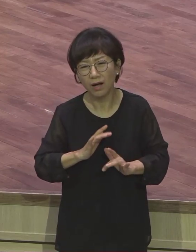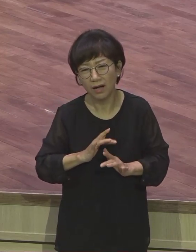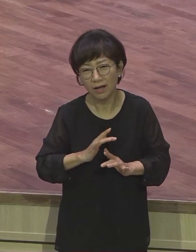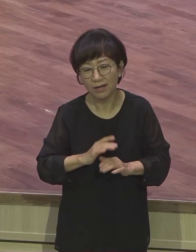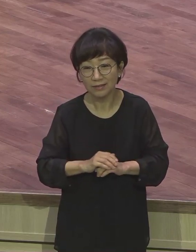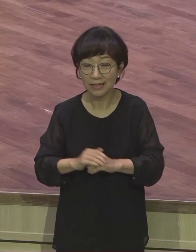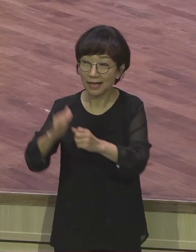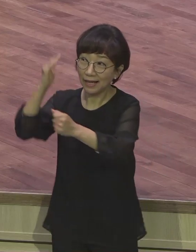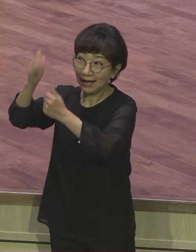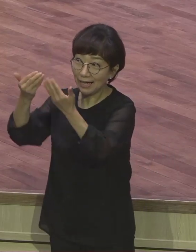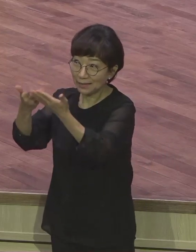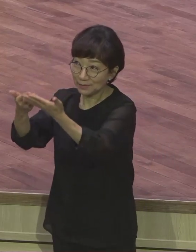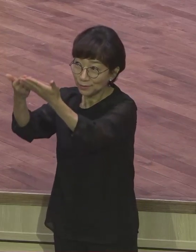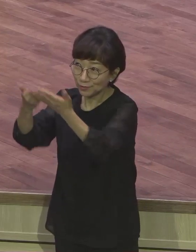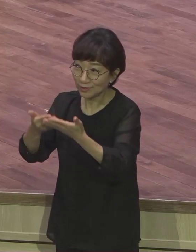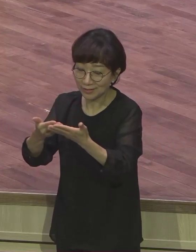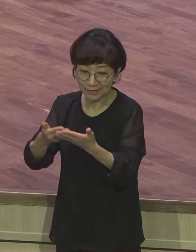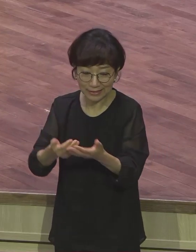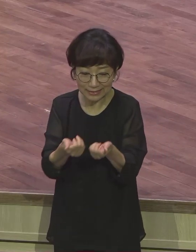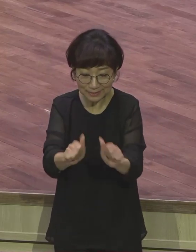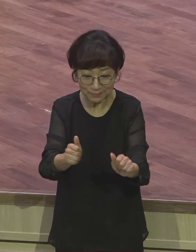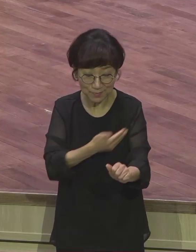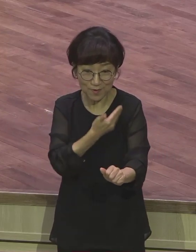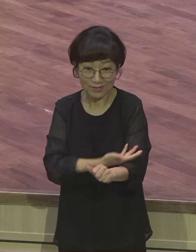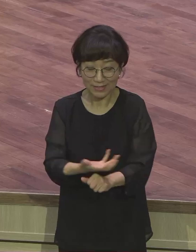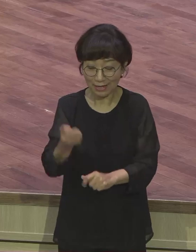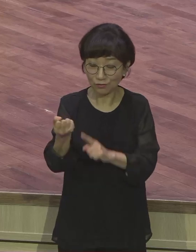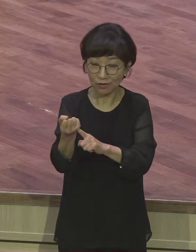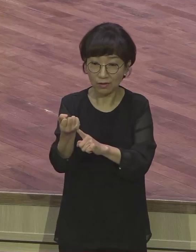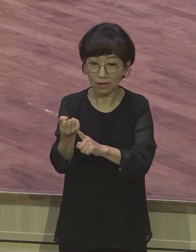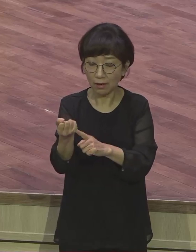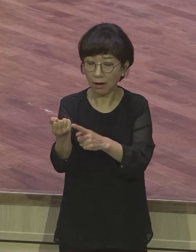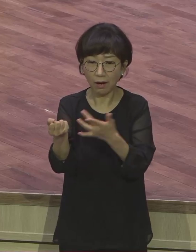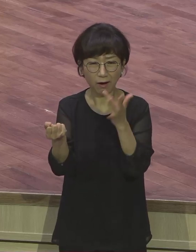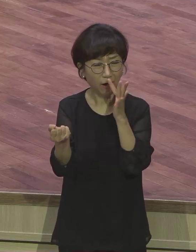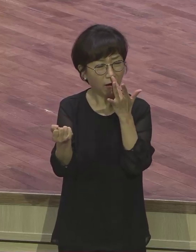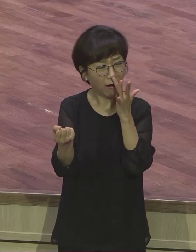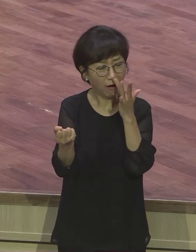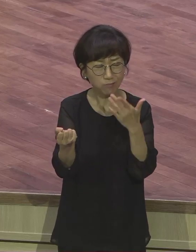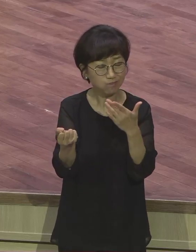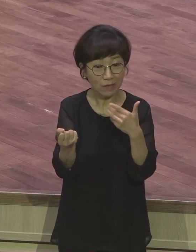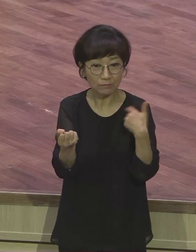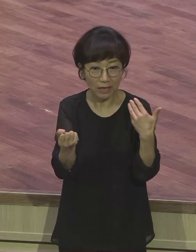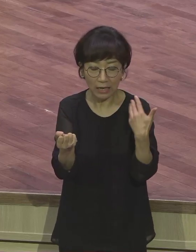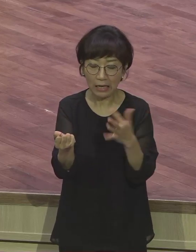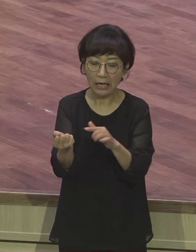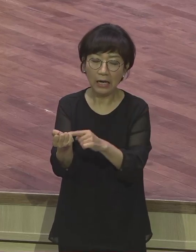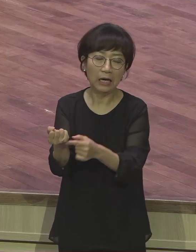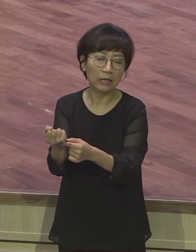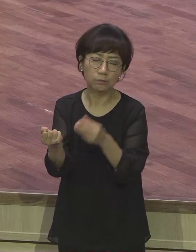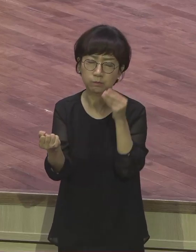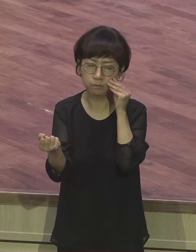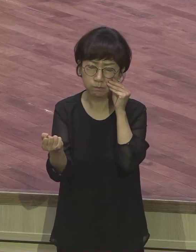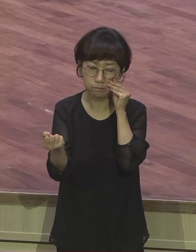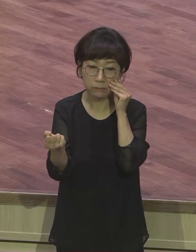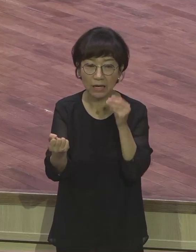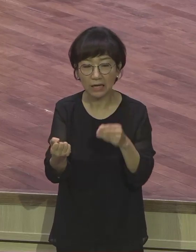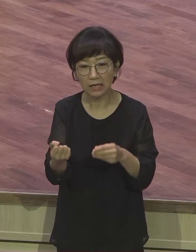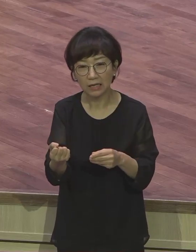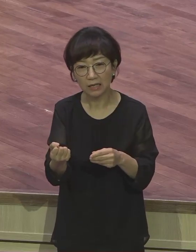엄청난 권세 가지고 하나도 믿지 않으니까 하나도 사용하지 못하고 소지도 못하고 혜택도 못 받고 불친자 비슷하게